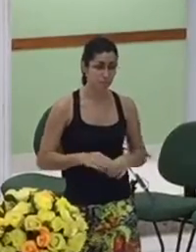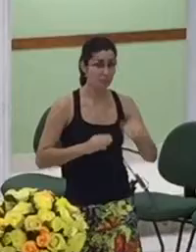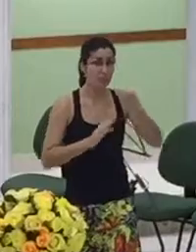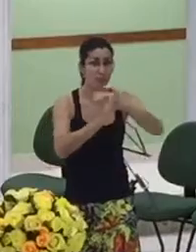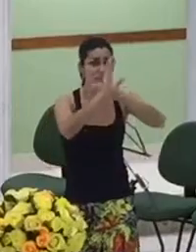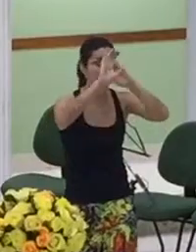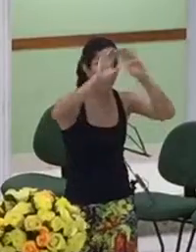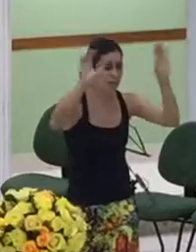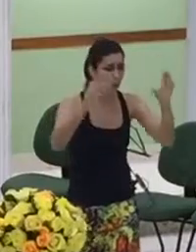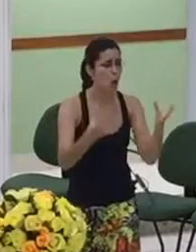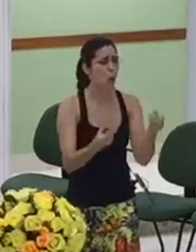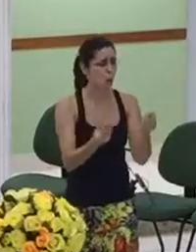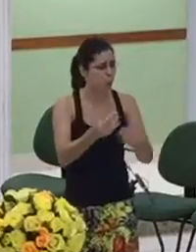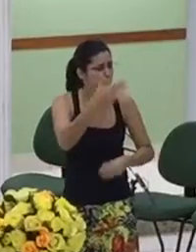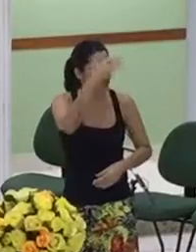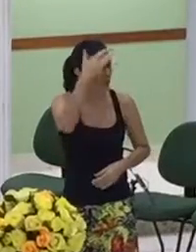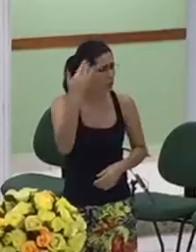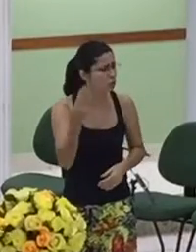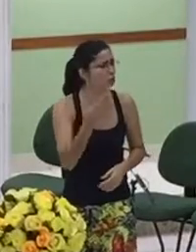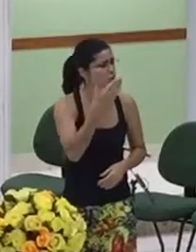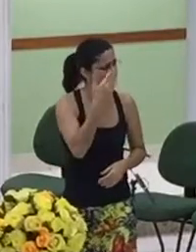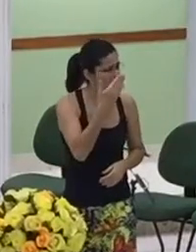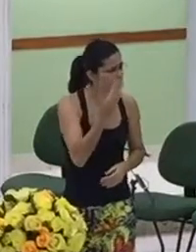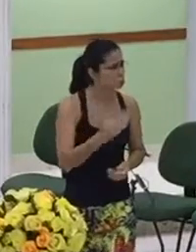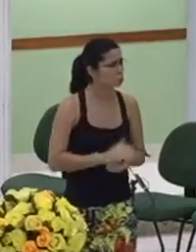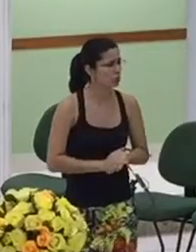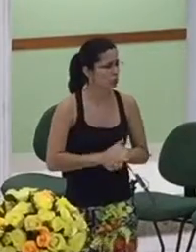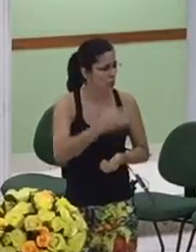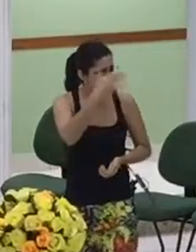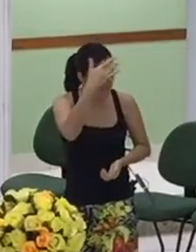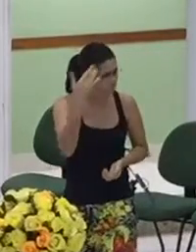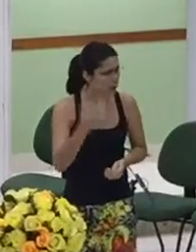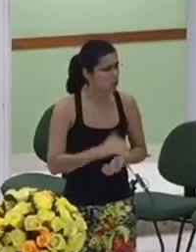certamente essa mulher entrará com o reino de Deus na primeira fila